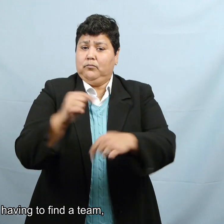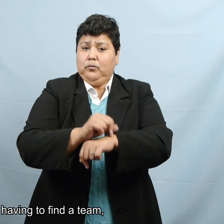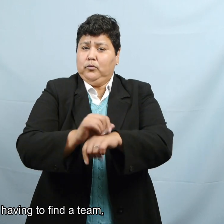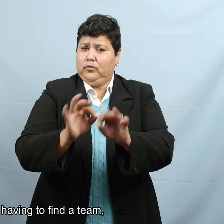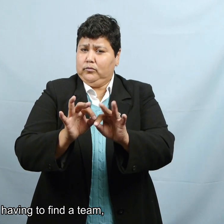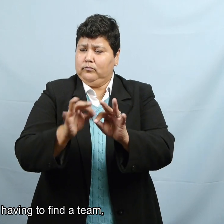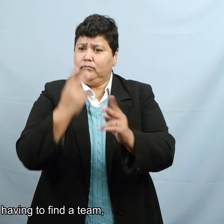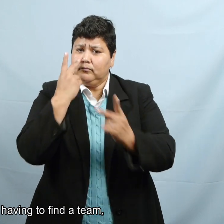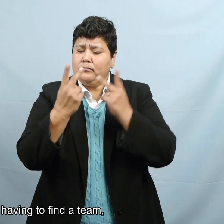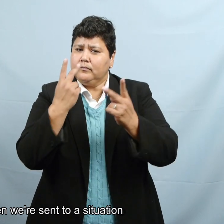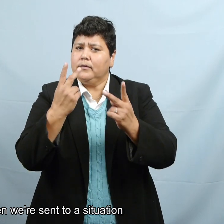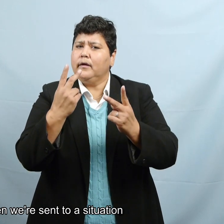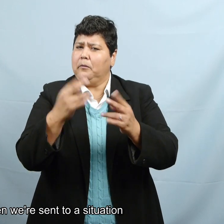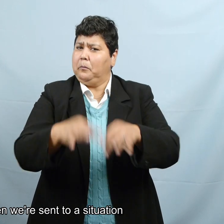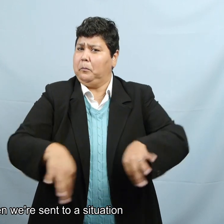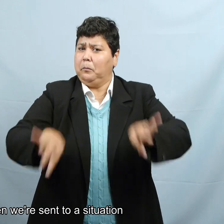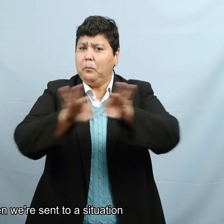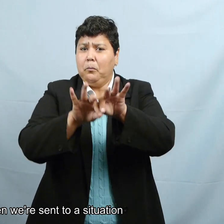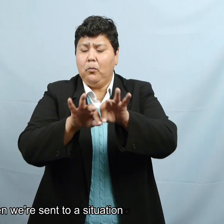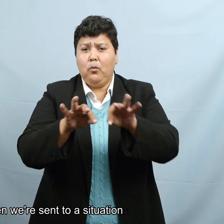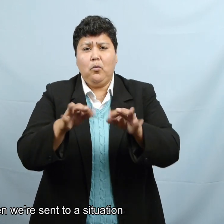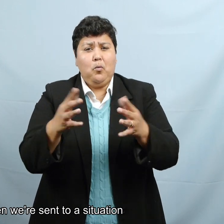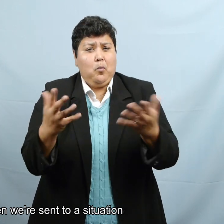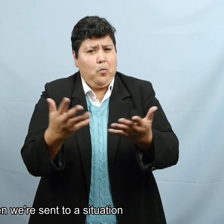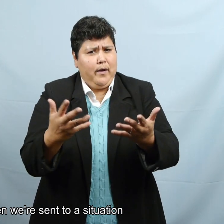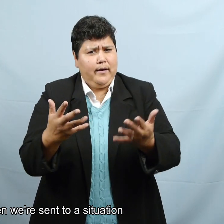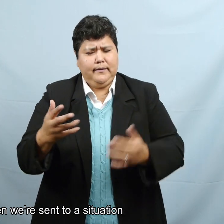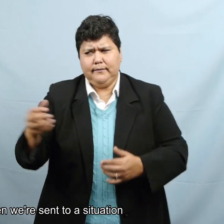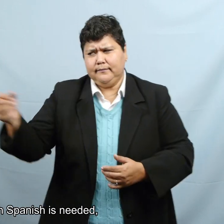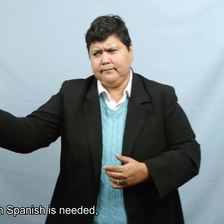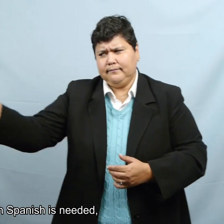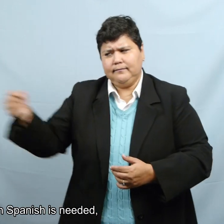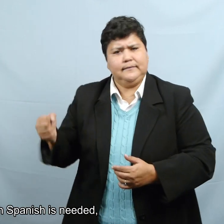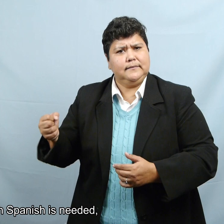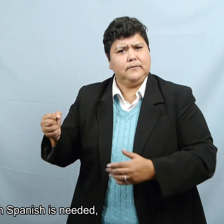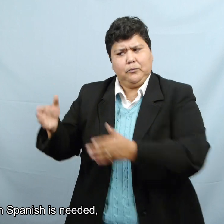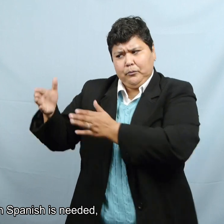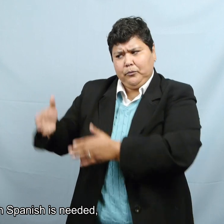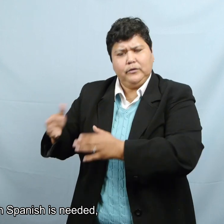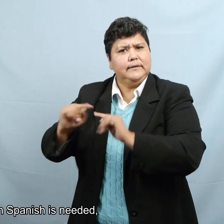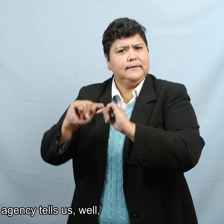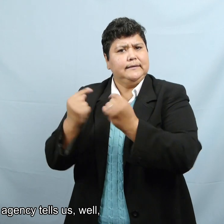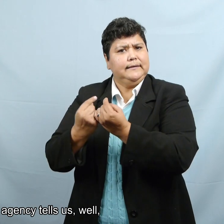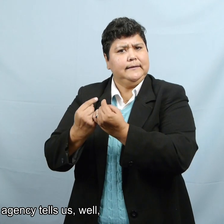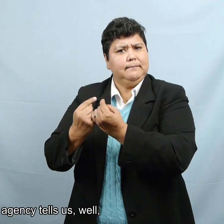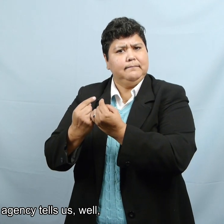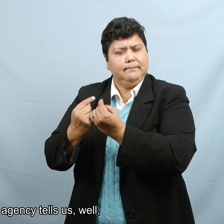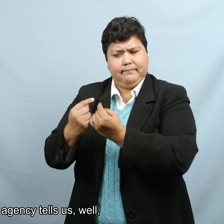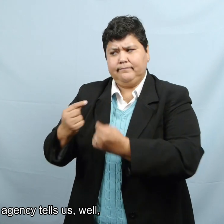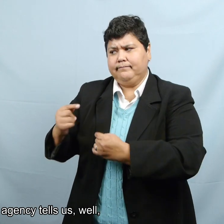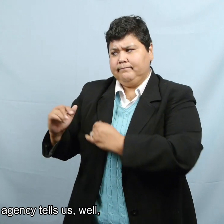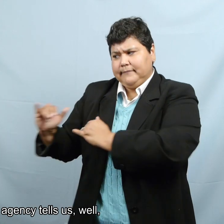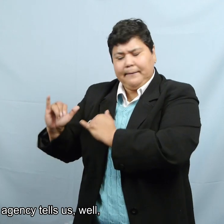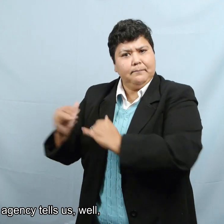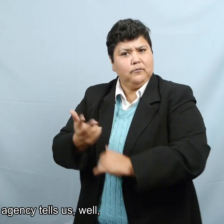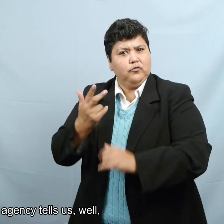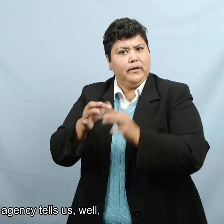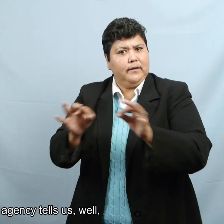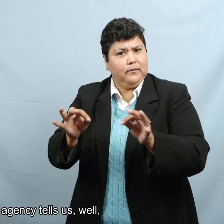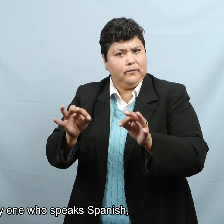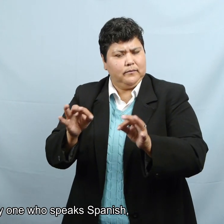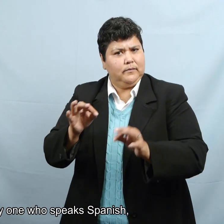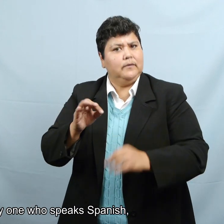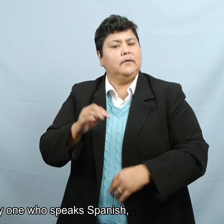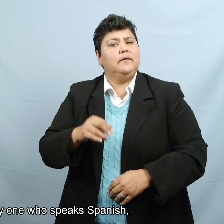sirva de equipo. Porque a menudo se nos envía a una situación en la que se necesita español y la agencia nos dice,